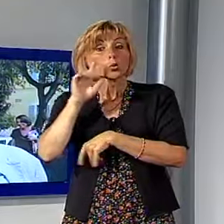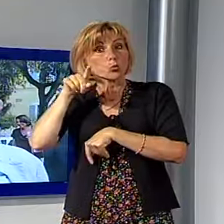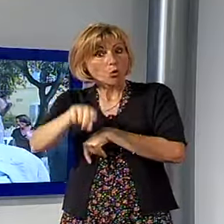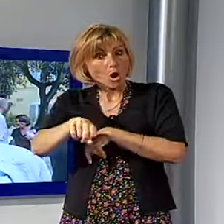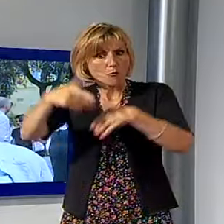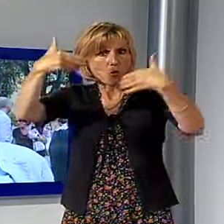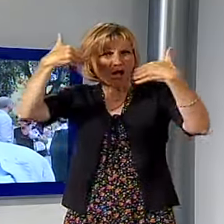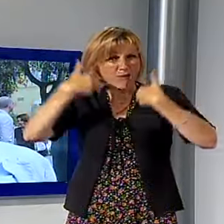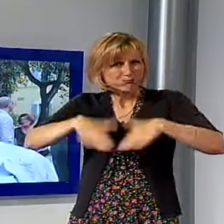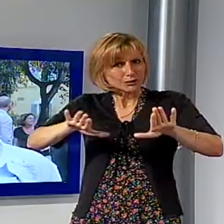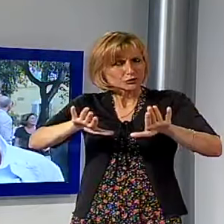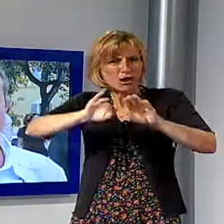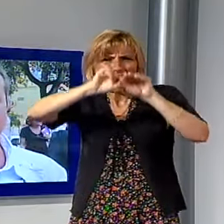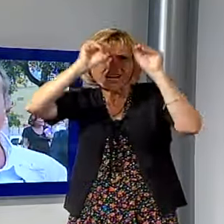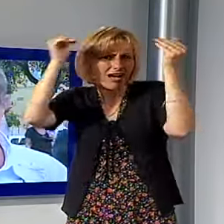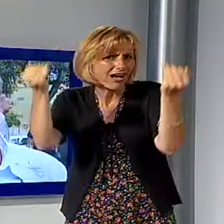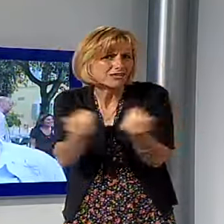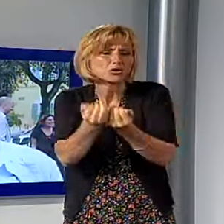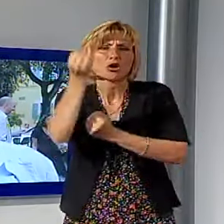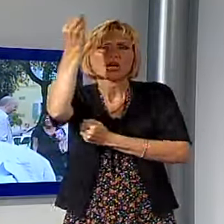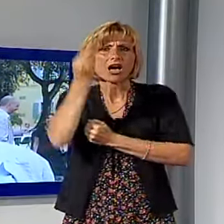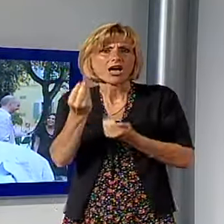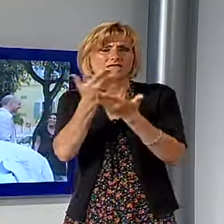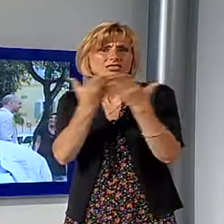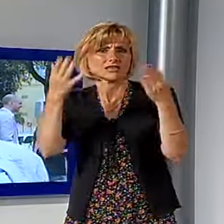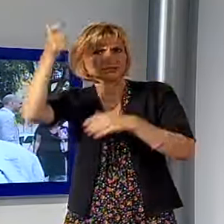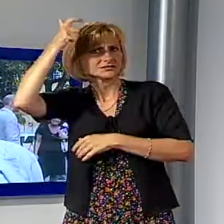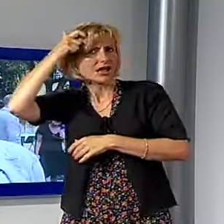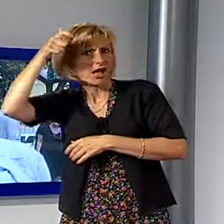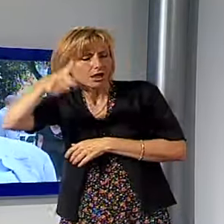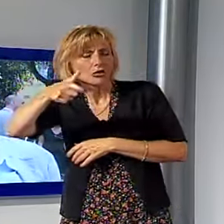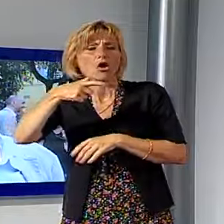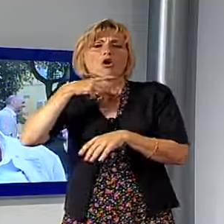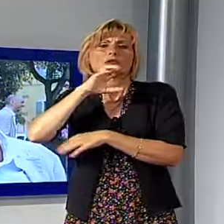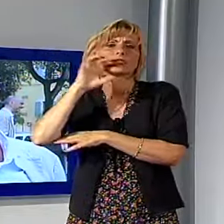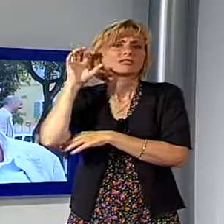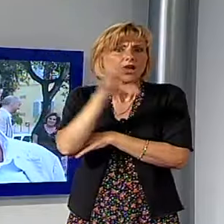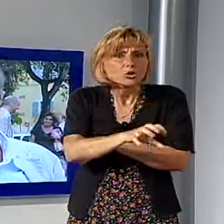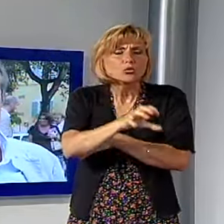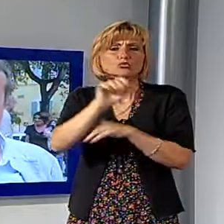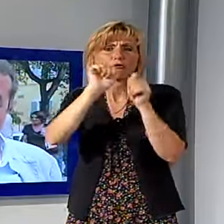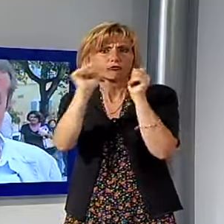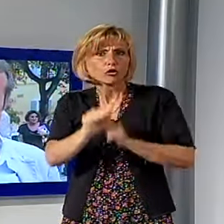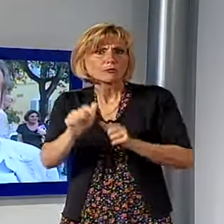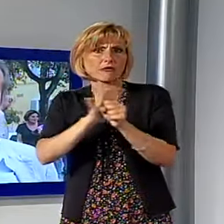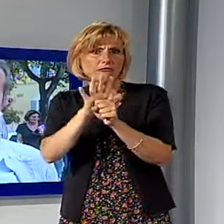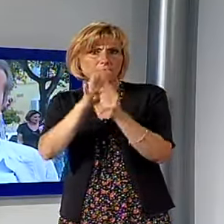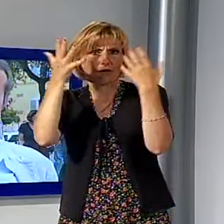abbandonato dalle istituzioni nonostante delle denunce ufficiali formali fatti dalla famiglia. Quindi